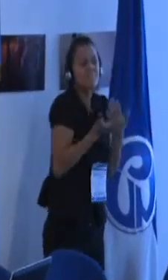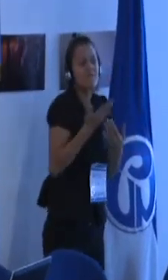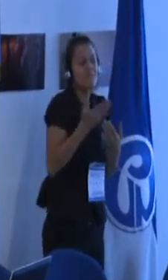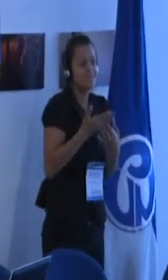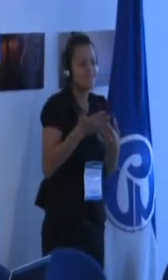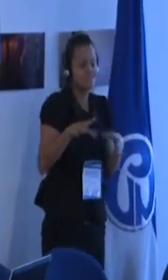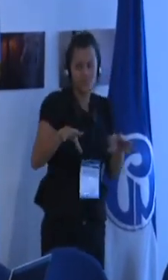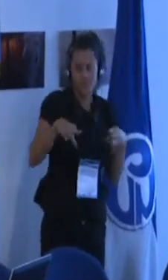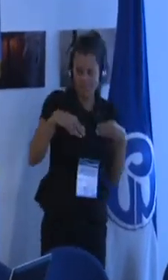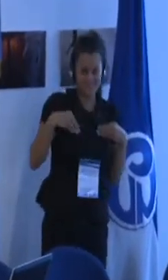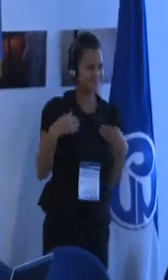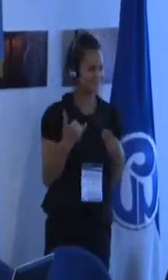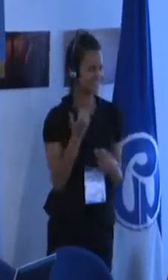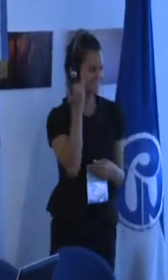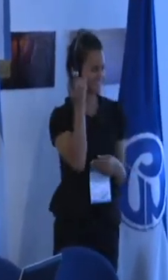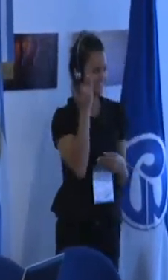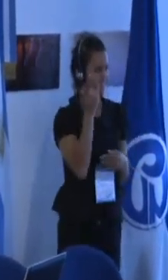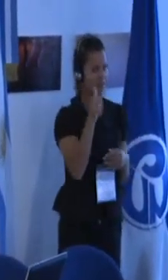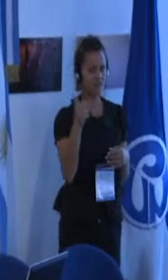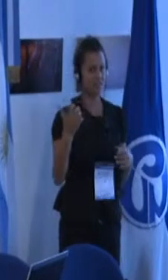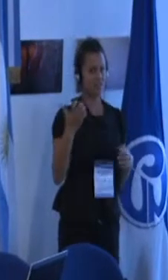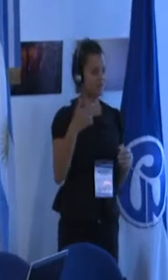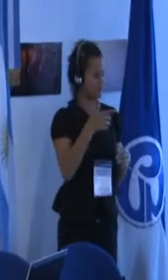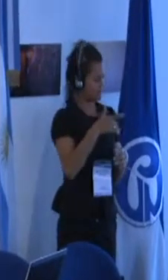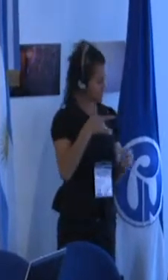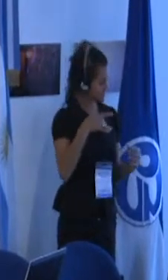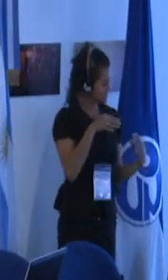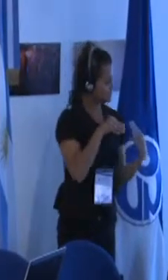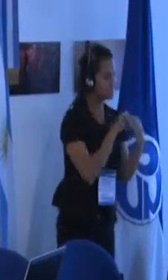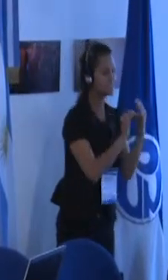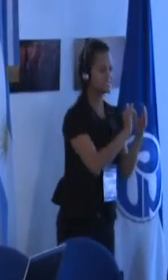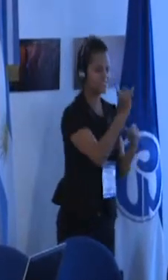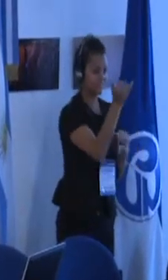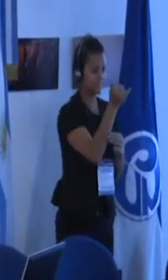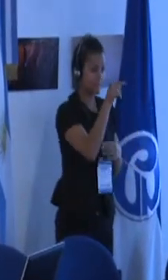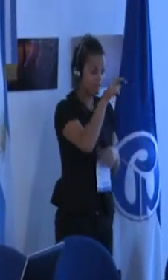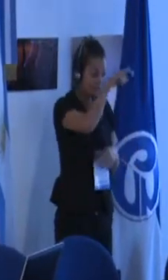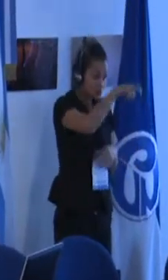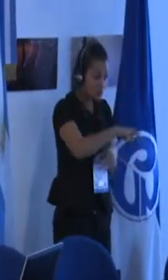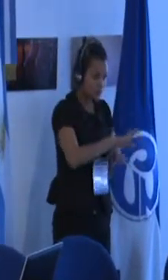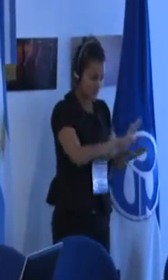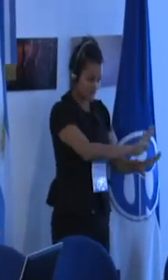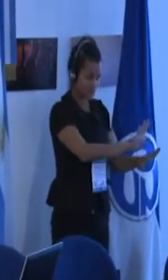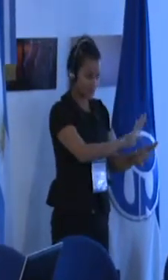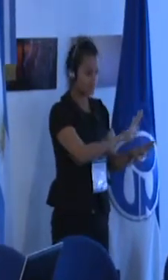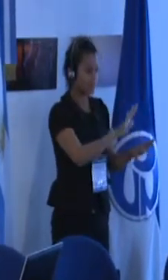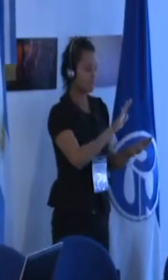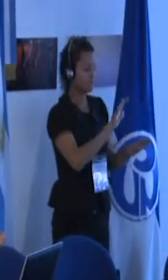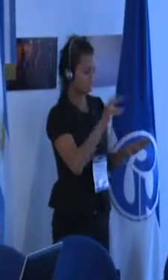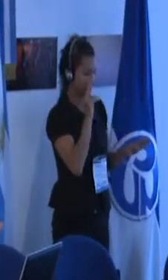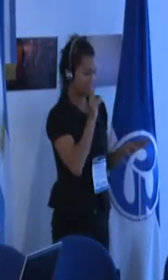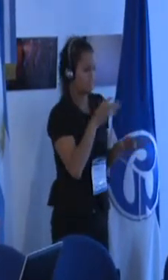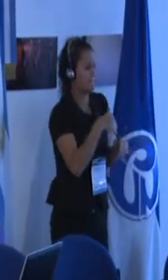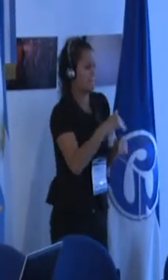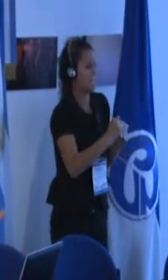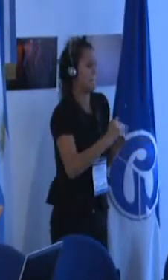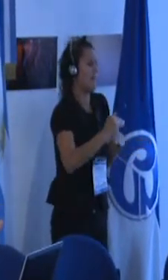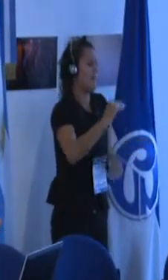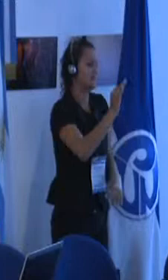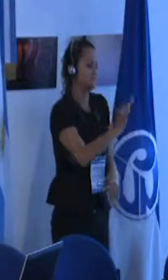entonces en esta escuela tenemos un gran porcentaje de niños con necesidades